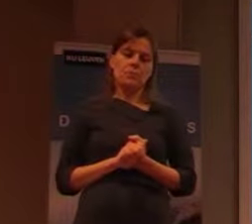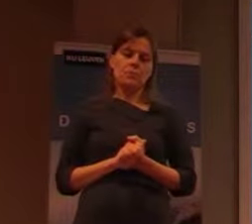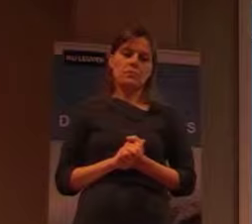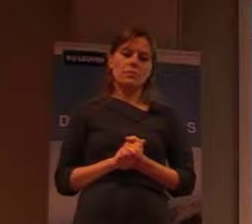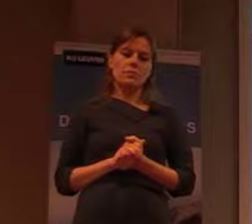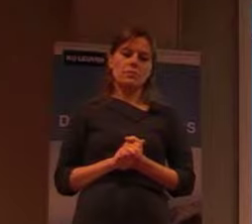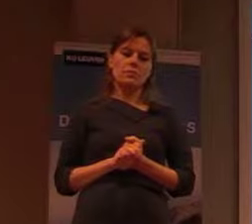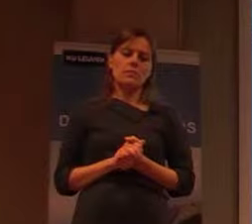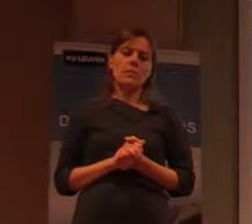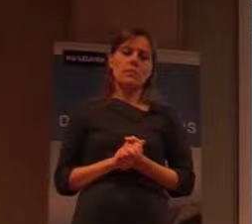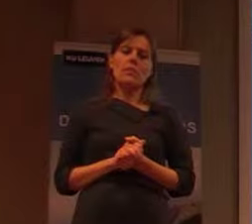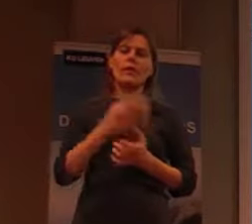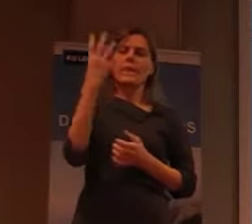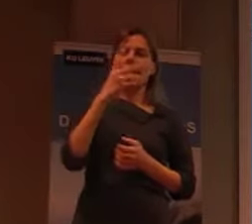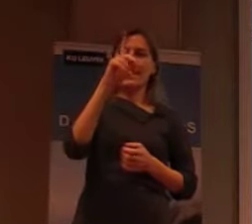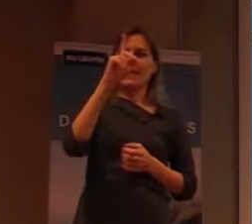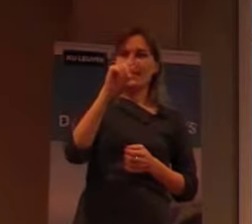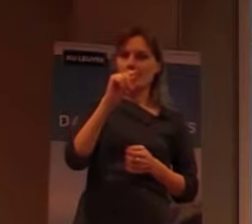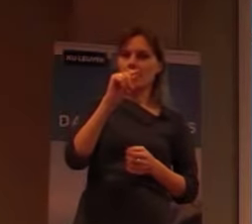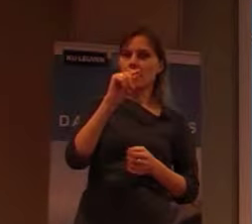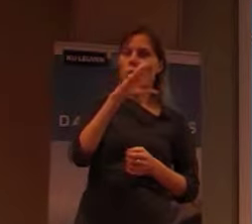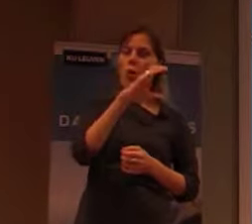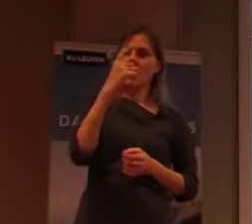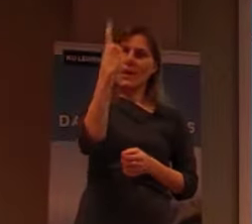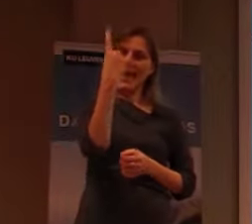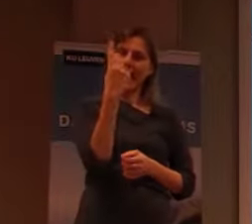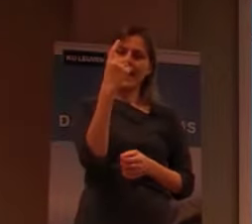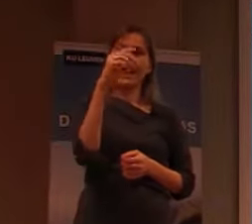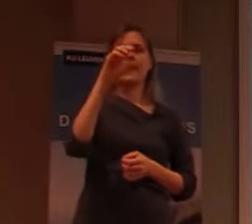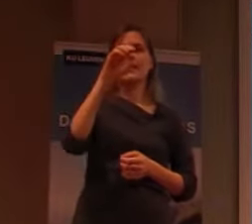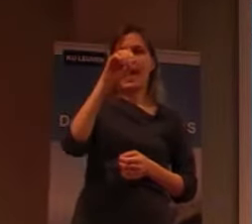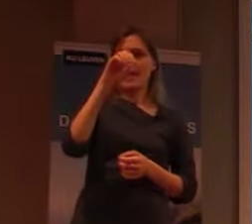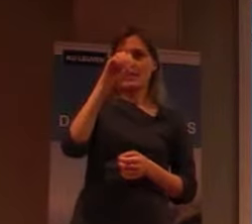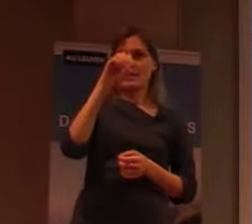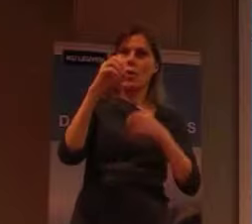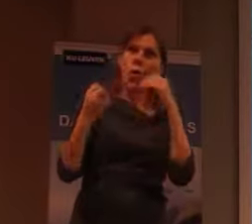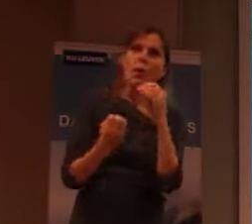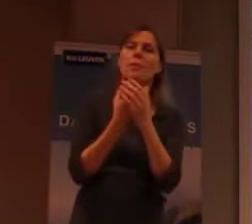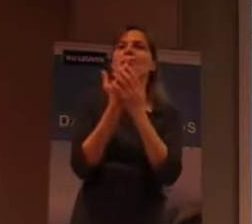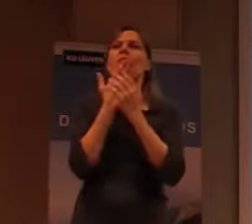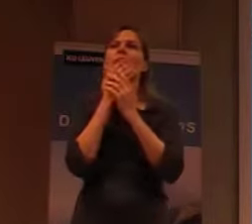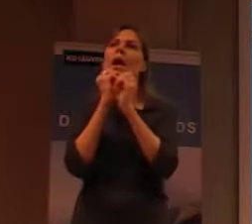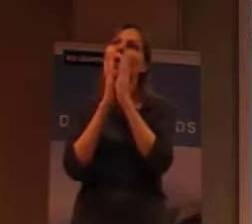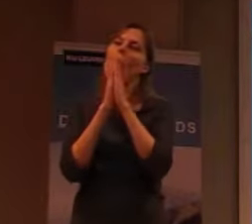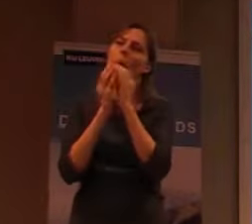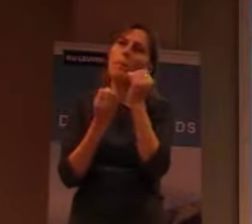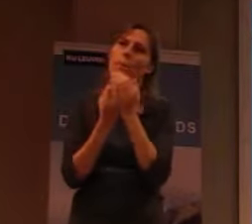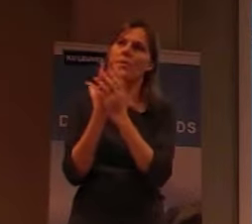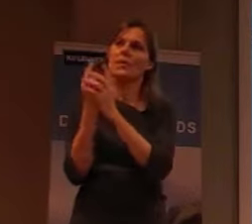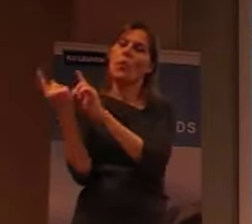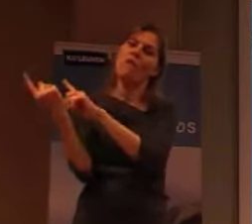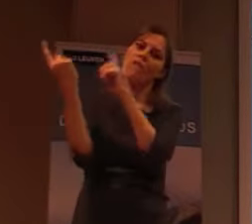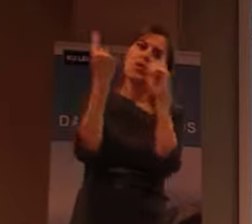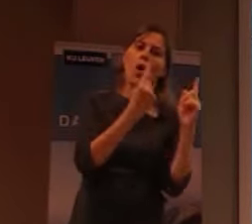En dus in 1931 werden ze eigenlijk gevraagd om opnieuw te verhuizen. Dus dan dacht men dat